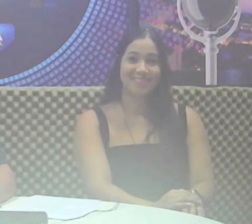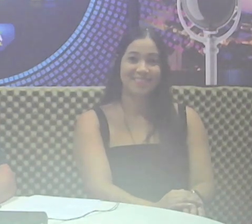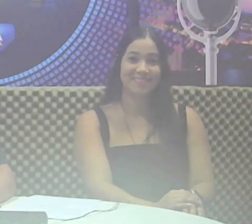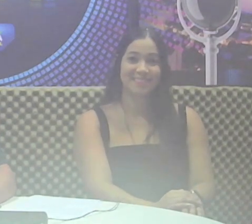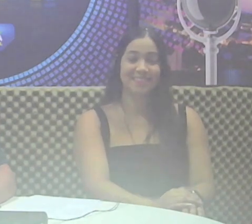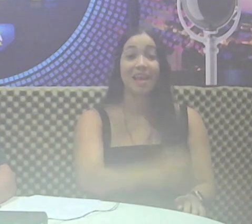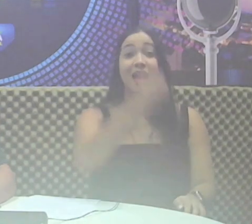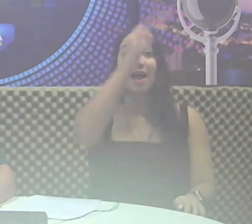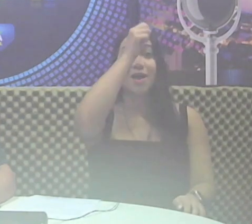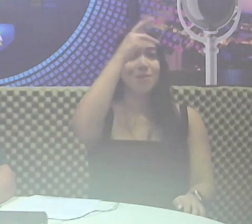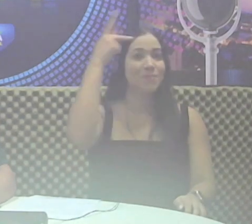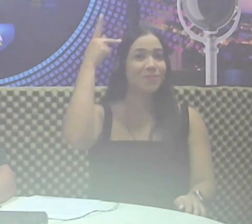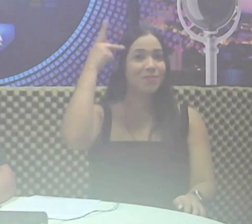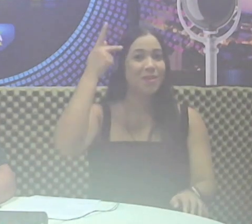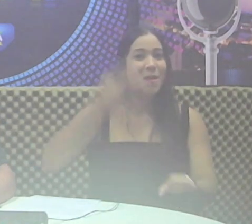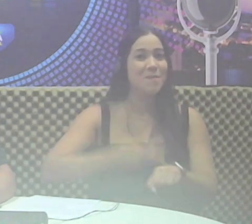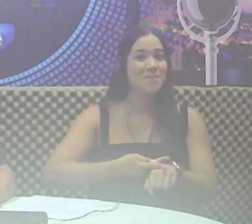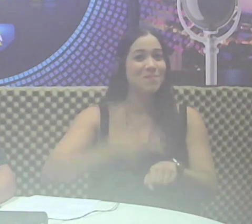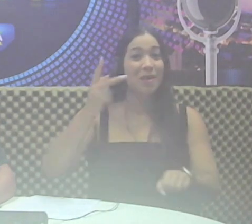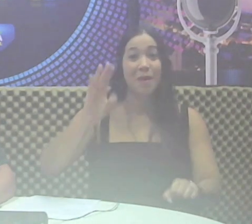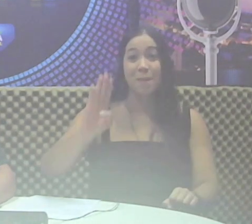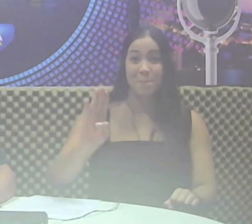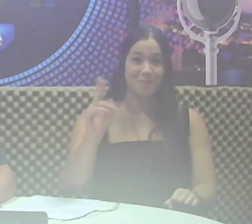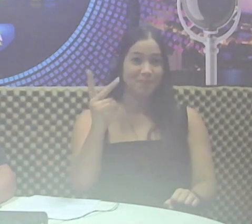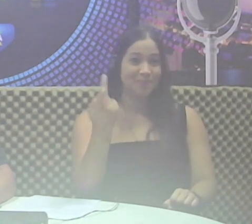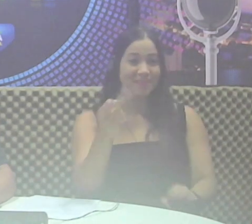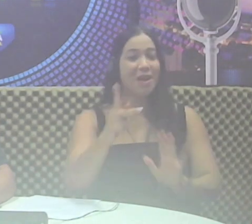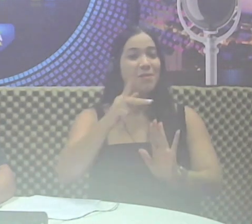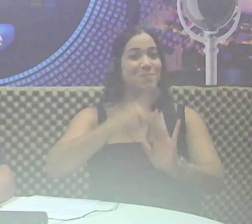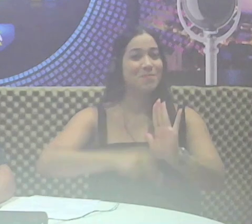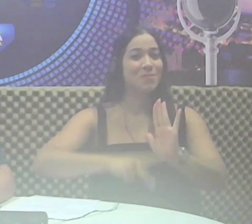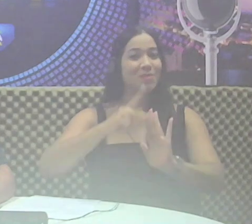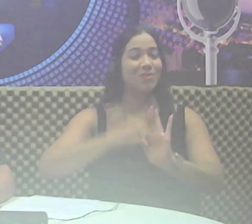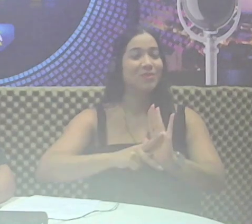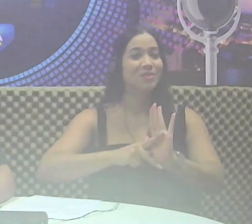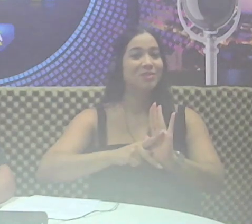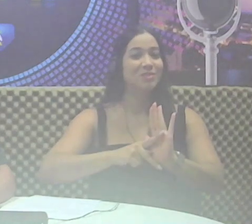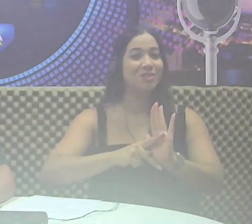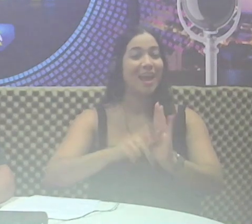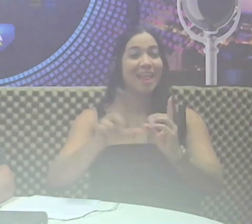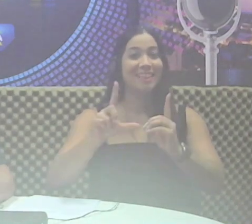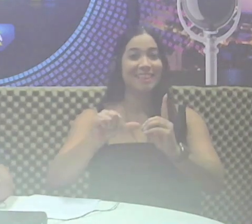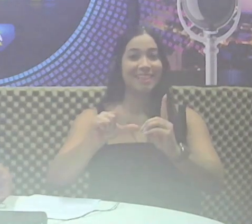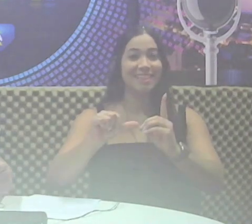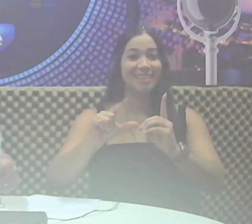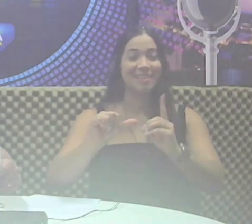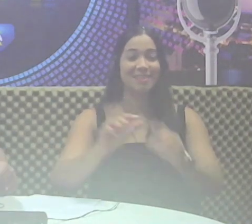Prefeitura é premiada em Belo Horizonte por projetos desenvolvidos junto ao DEMAI.